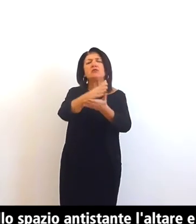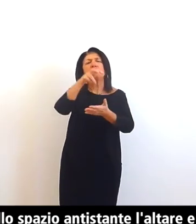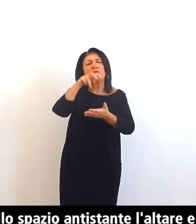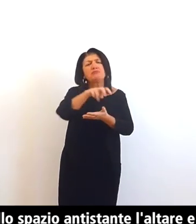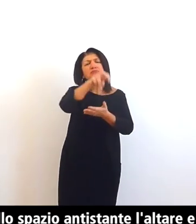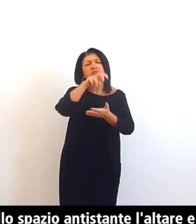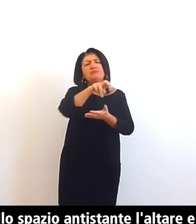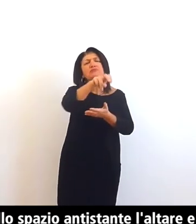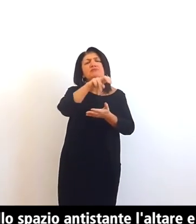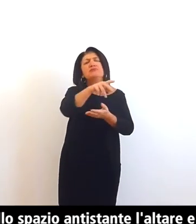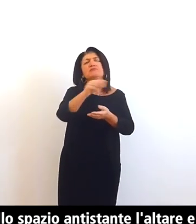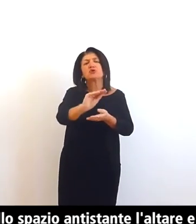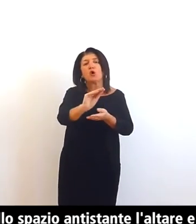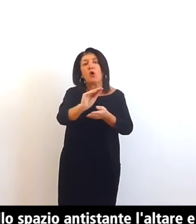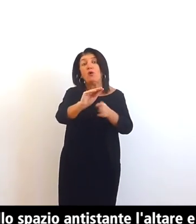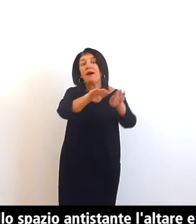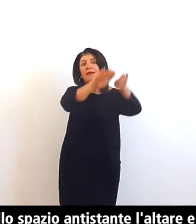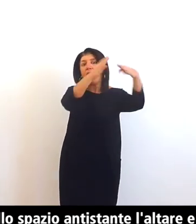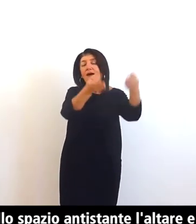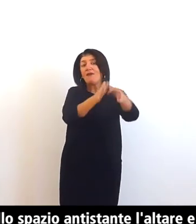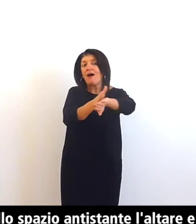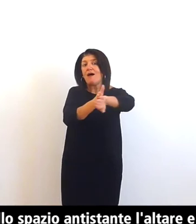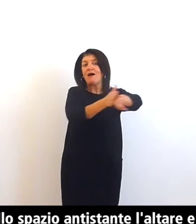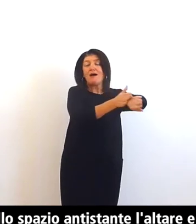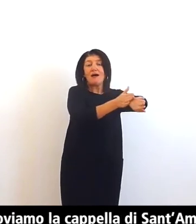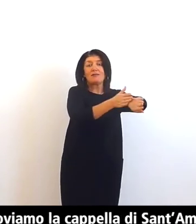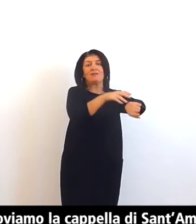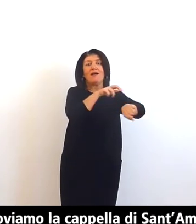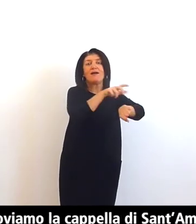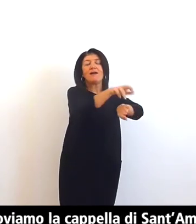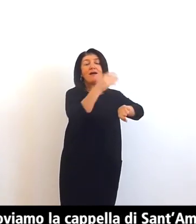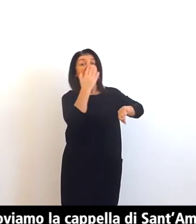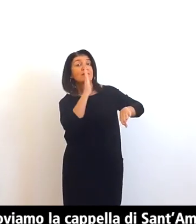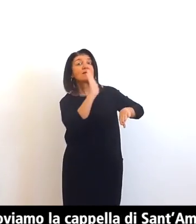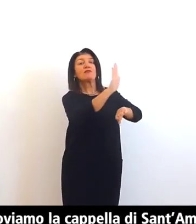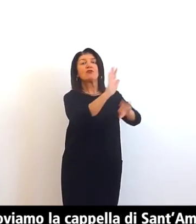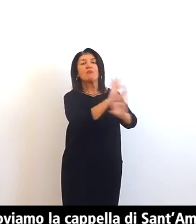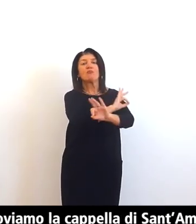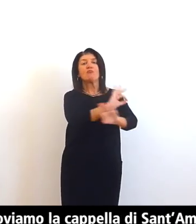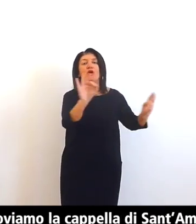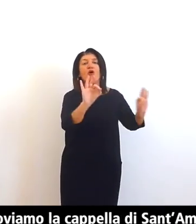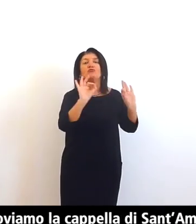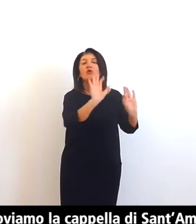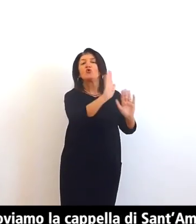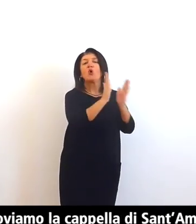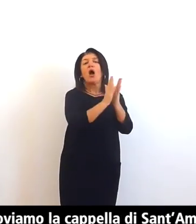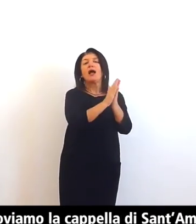destra di fronte a noi troviamo la cappella di Sant'Ambrogio Morente preceduta da